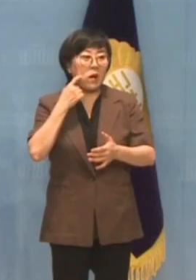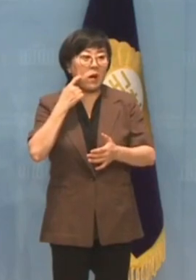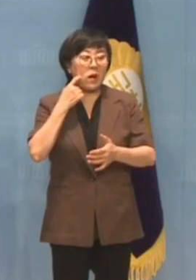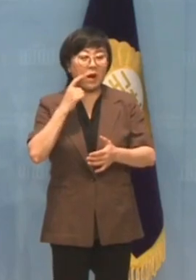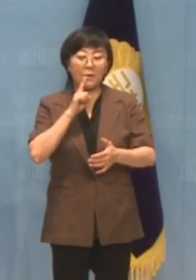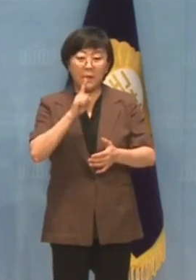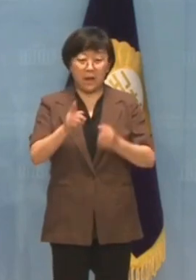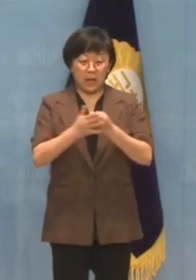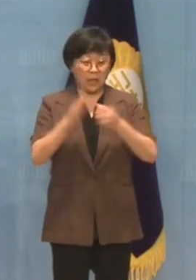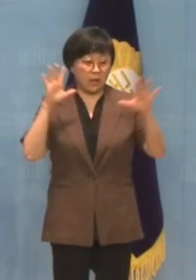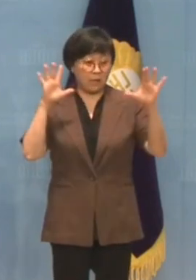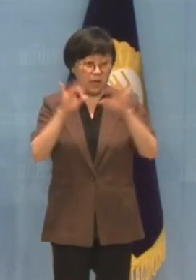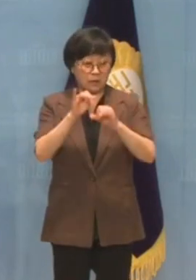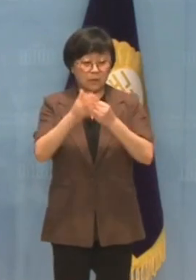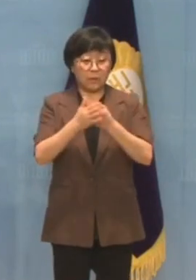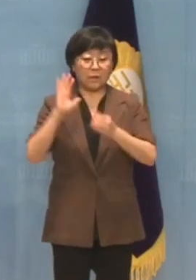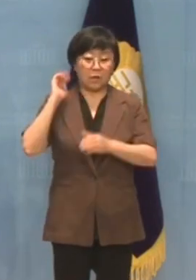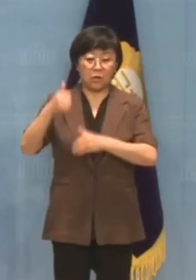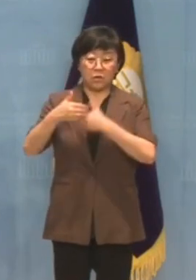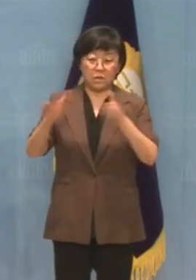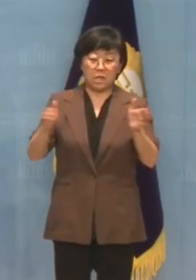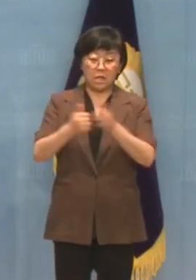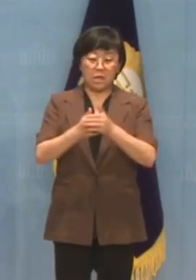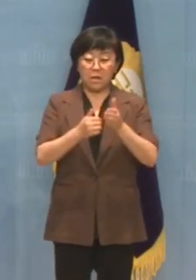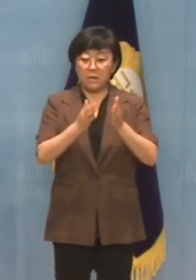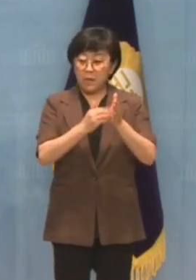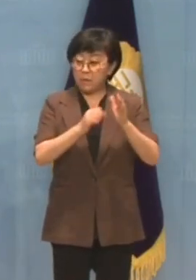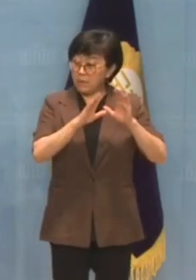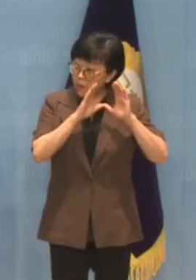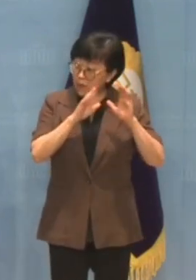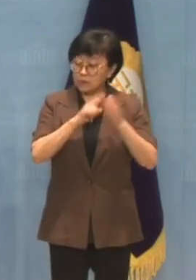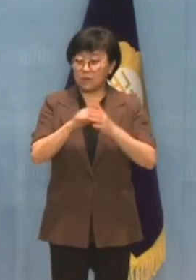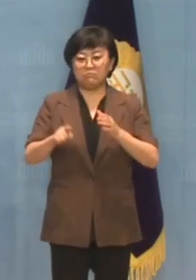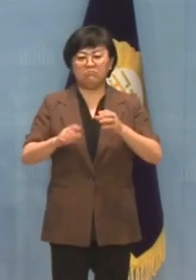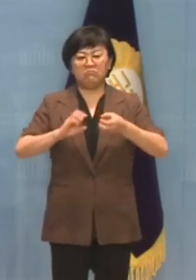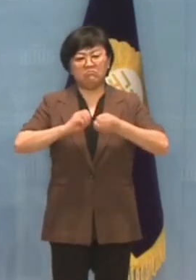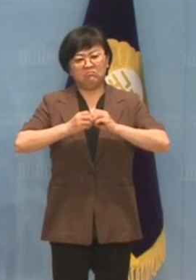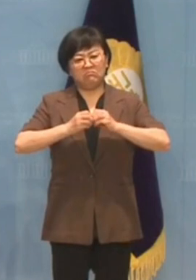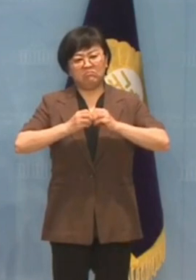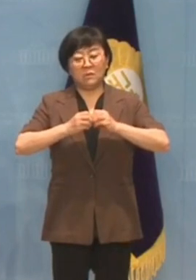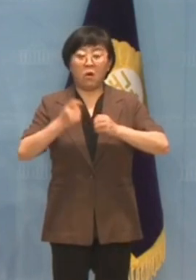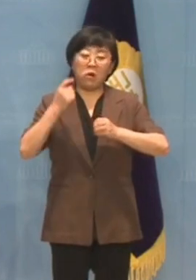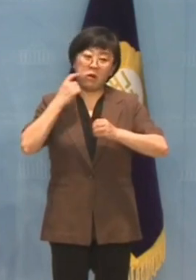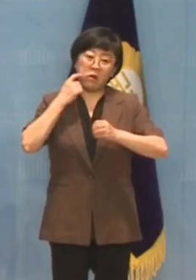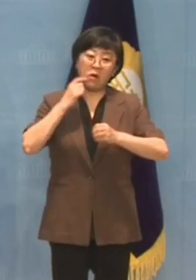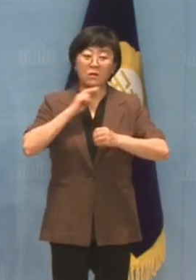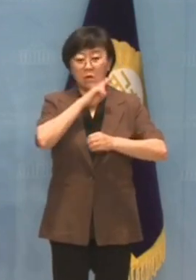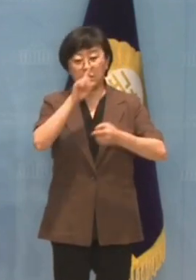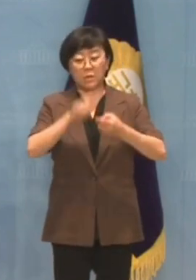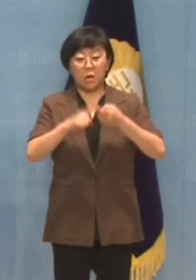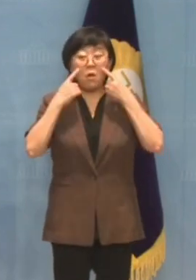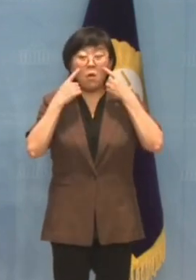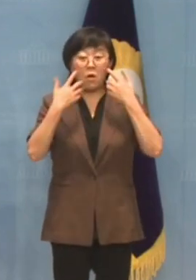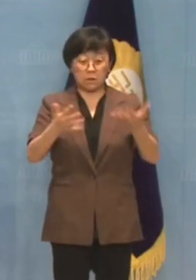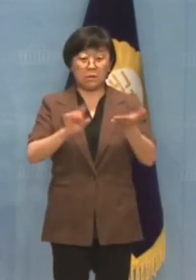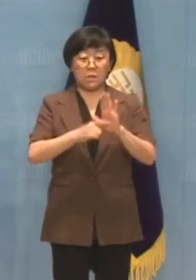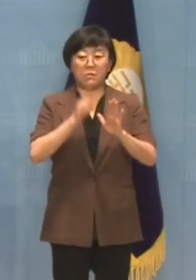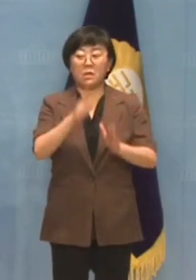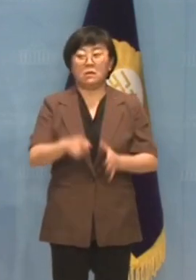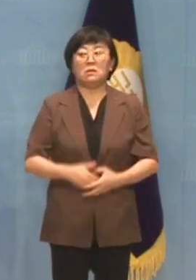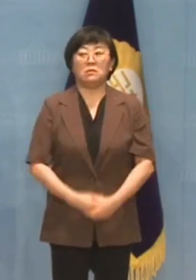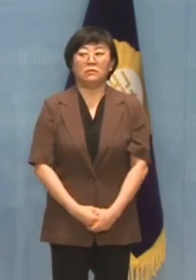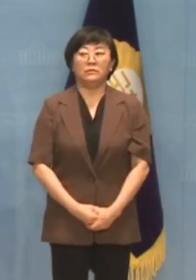일치했다며 대통령실 도감청 의혹은 터무니없는 거짓 의혹임을 명백히 밝힌다고